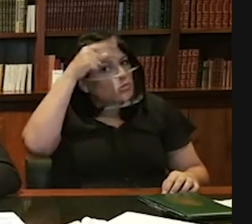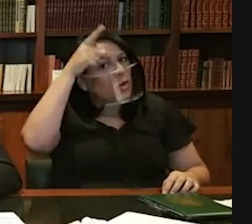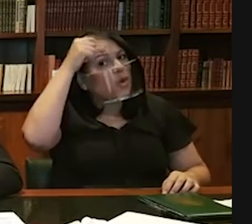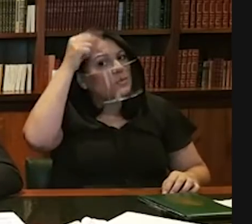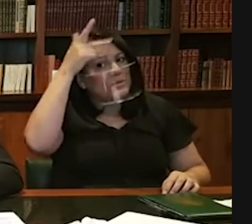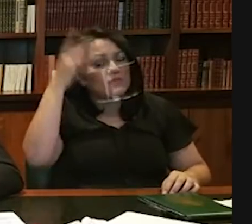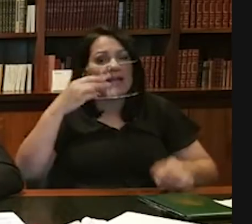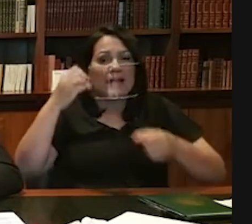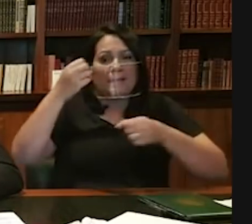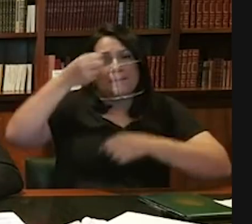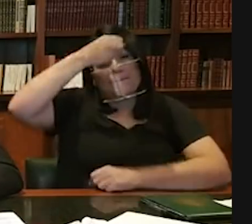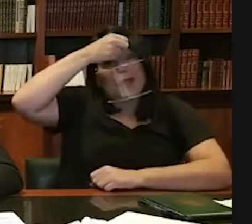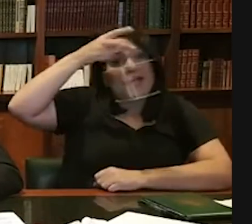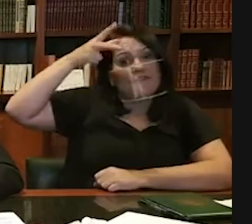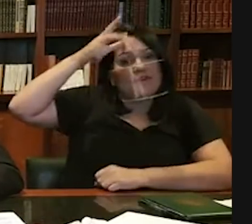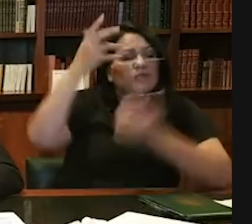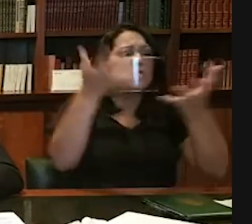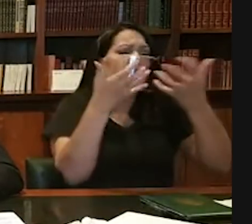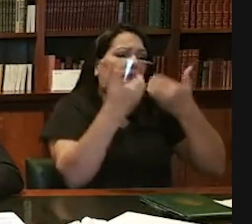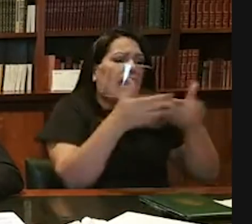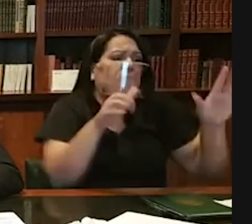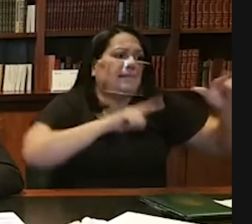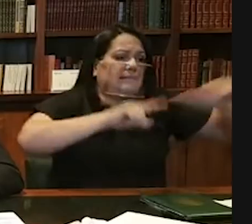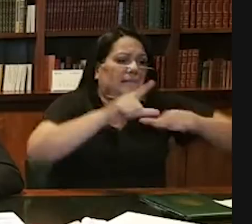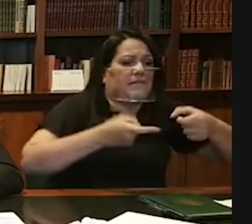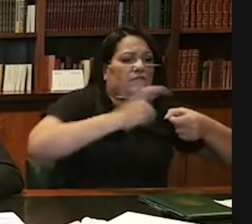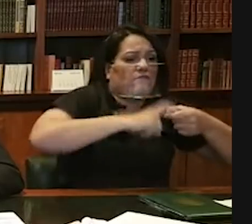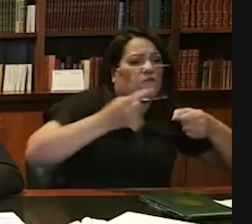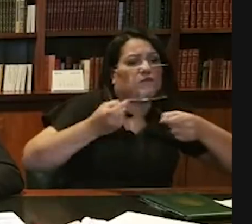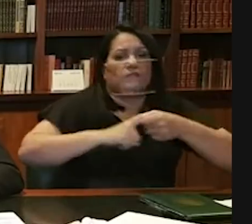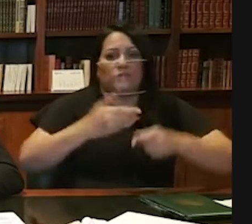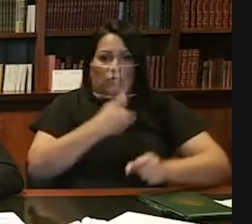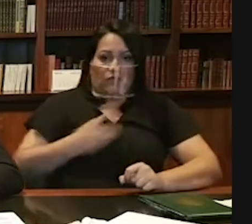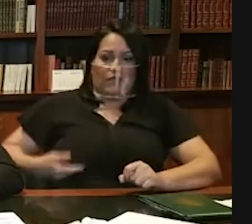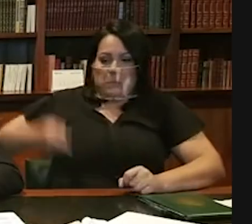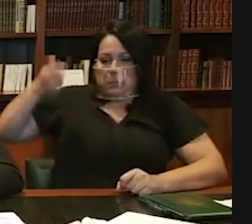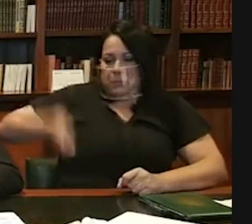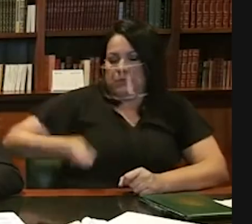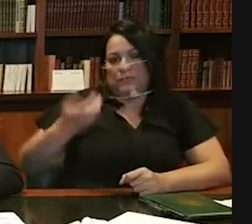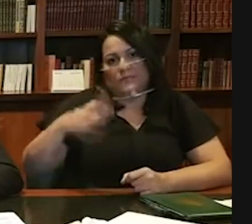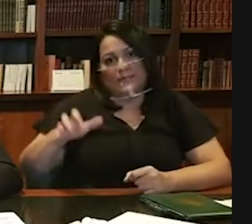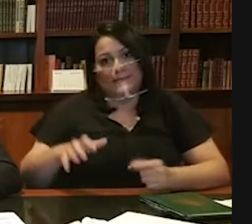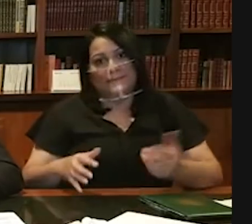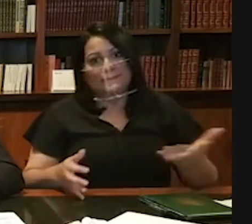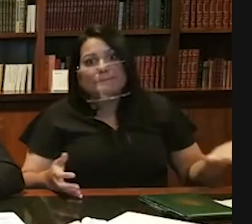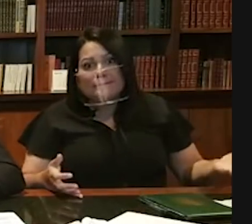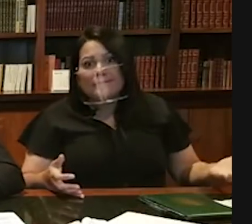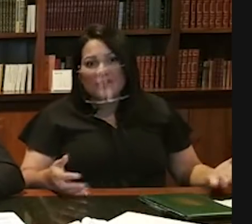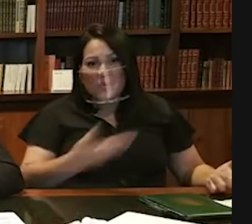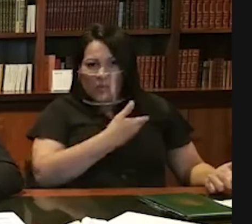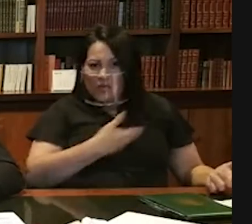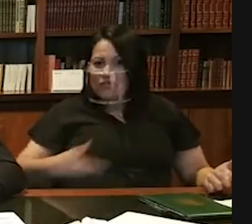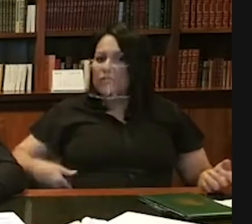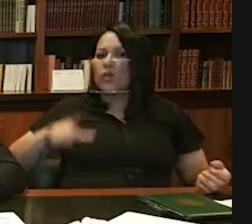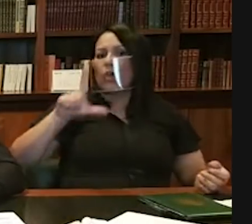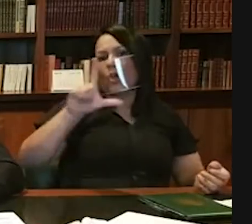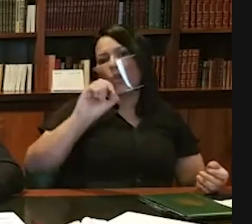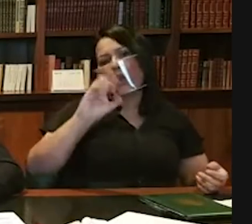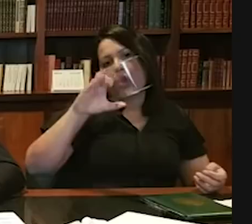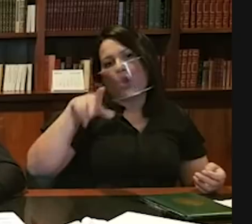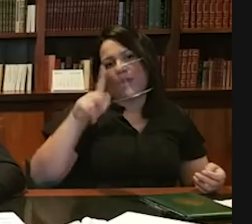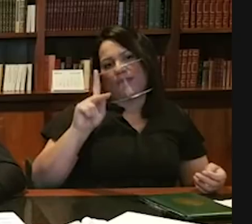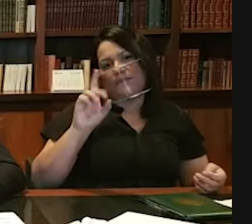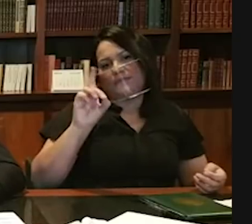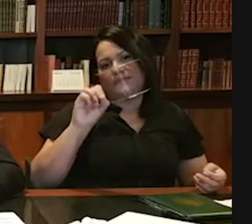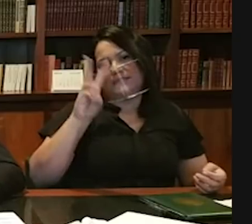um certo embate lá no Rio Grande do Sul entre alguns prefeitos. E o governador sobre a política do lockdown. Vamos fechar tudo.